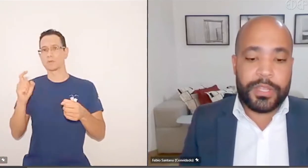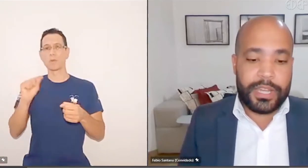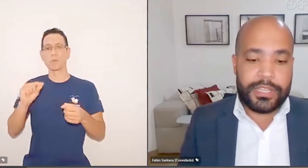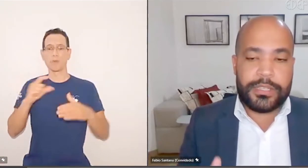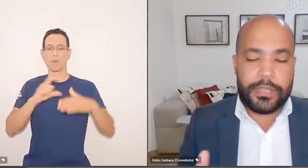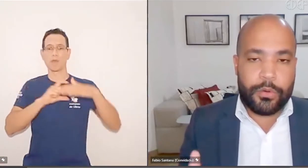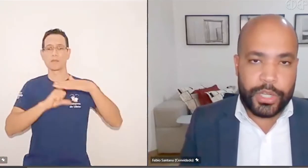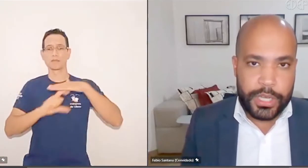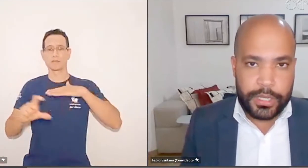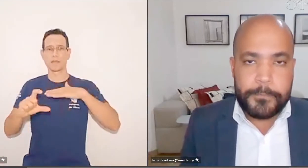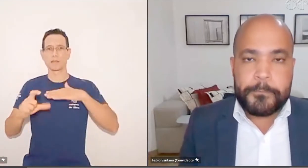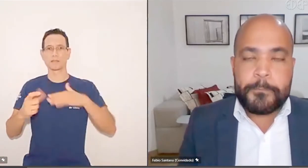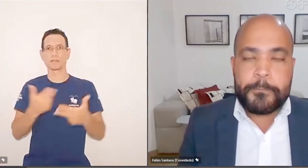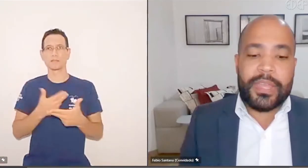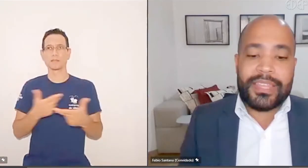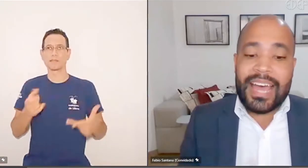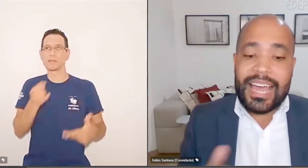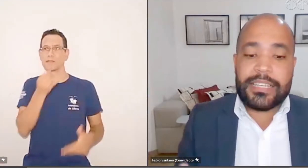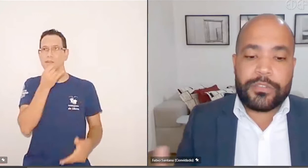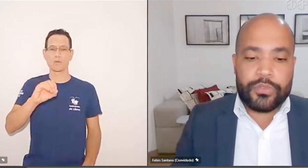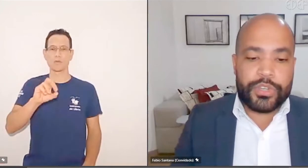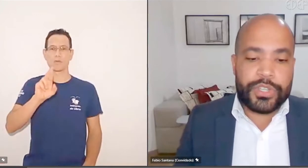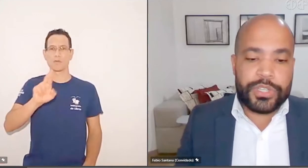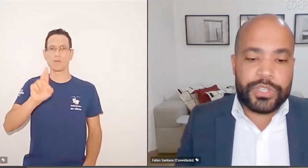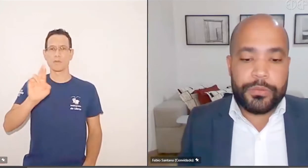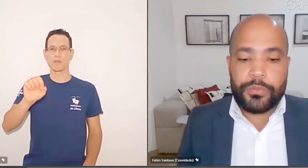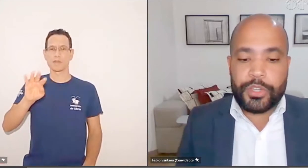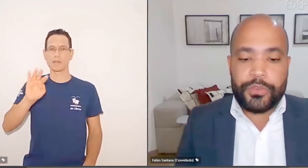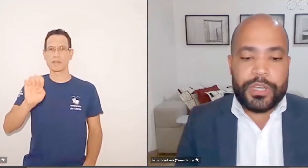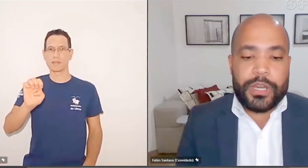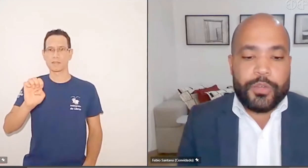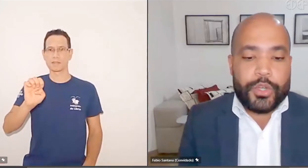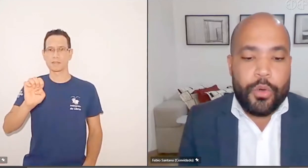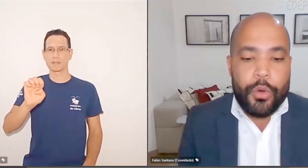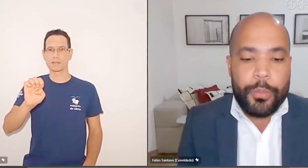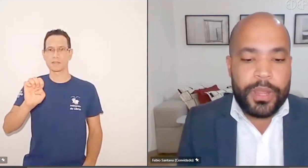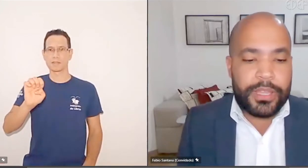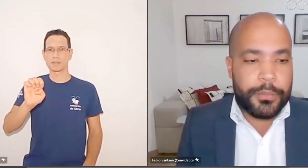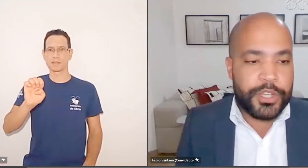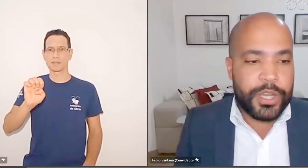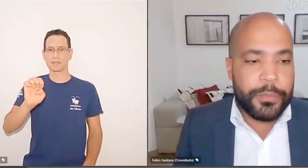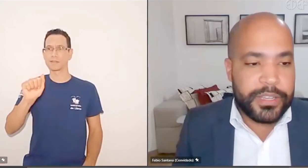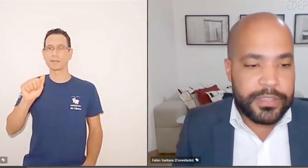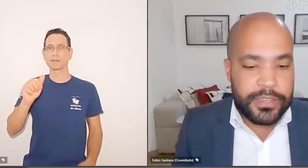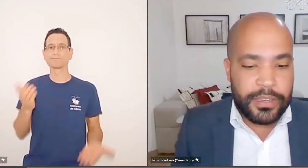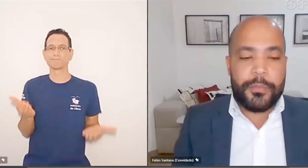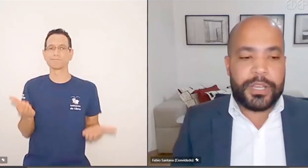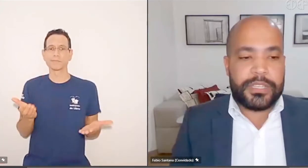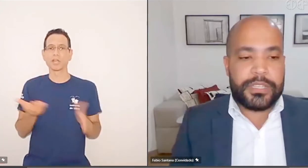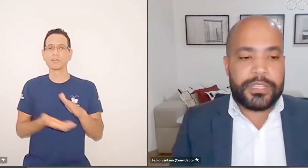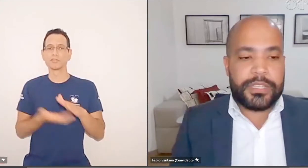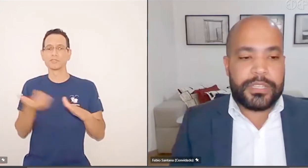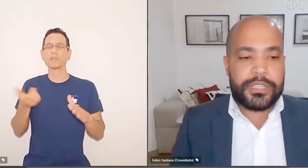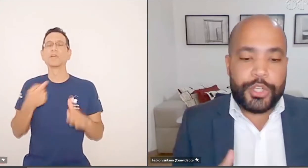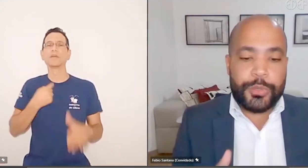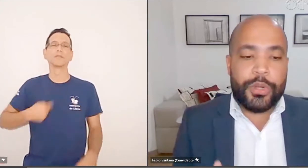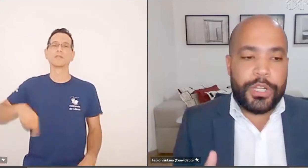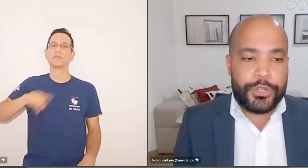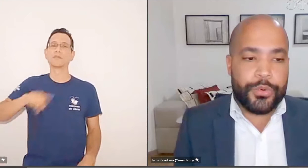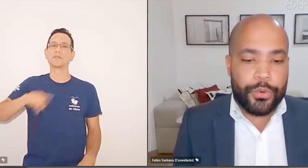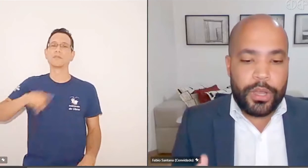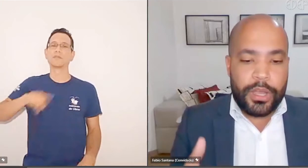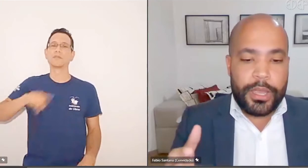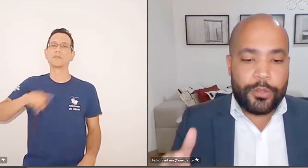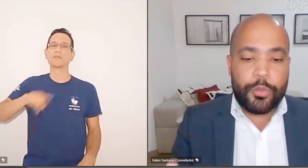orçamentárias, receita corrente líquida das ações de saúde, nós ficamos completamente à mercê, à mercê do